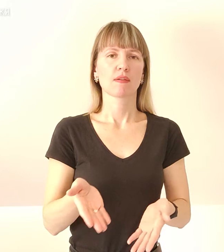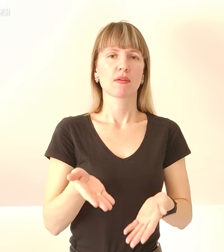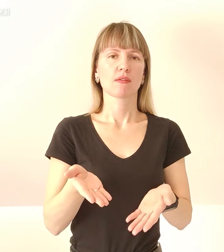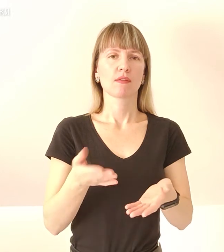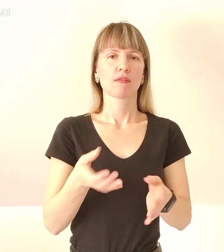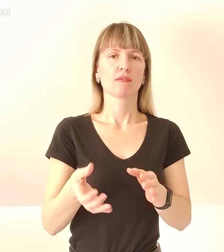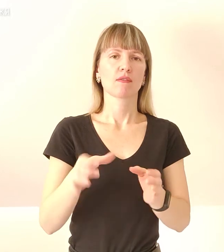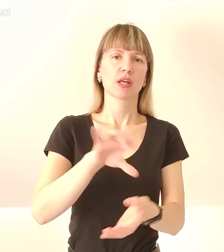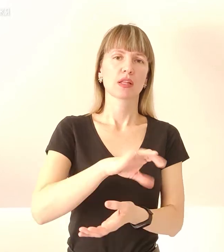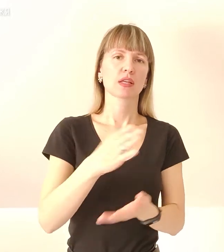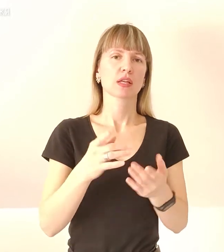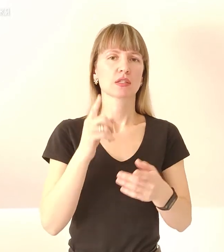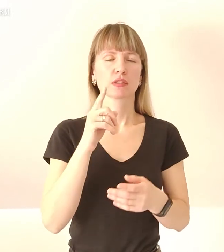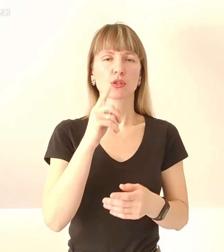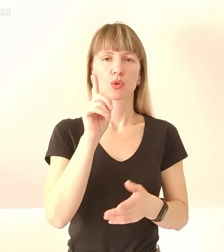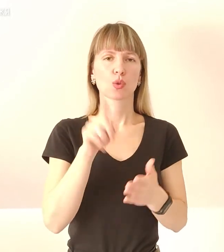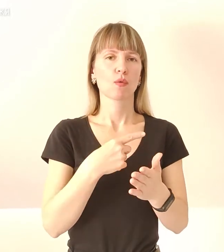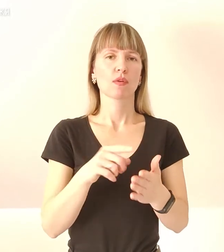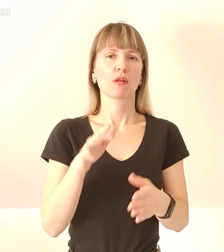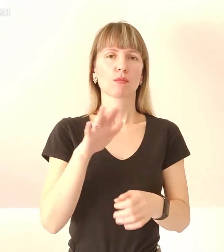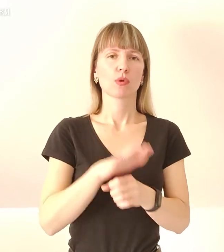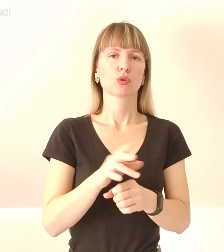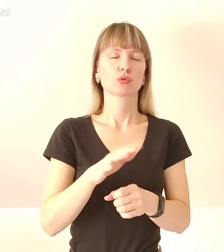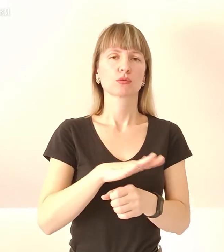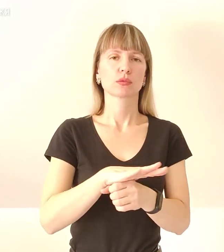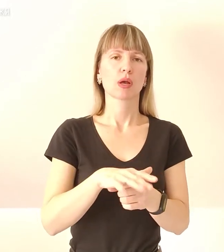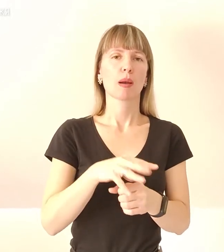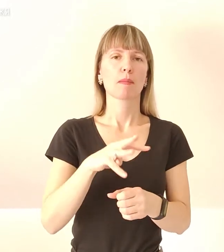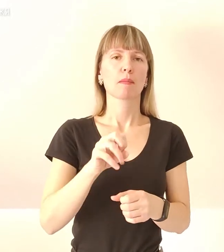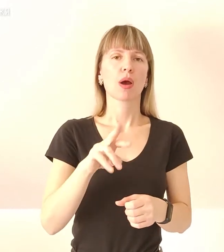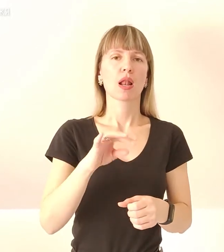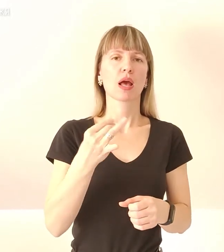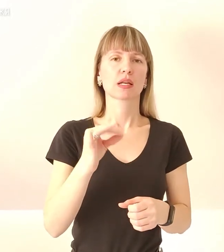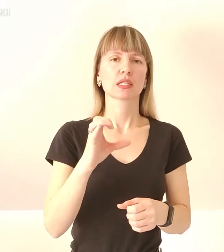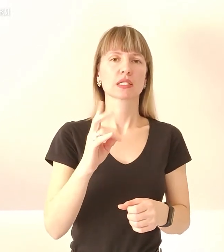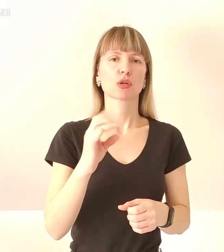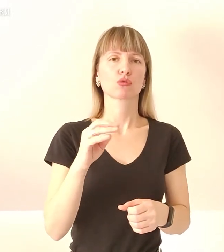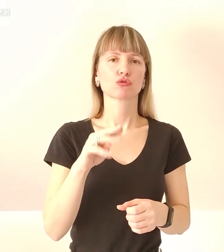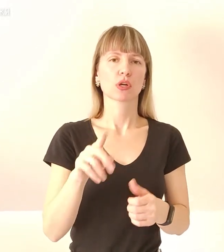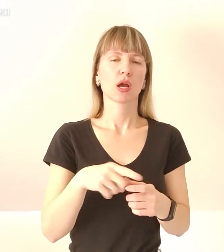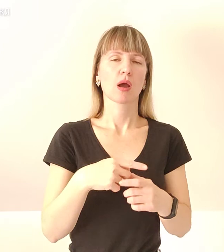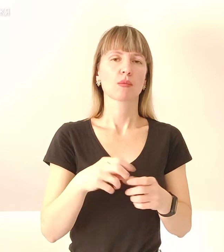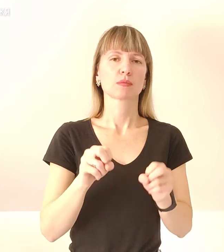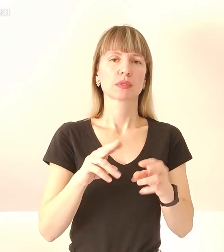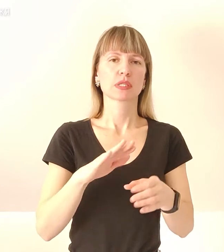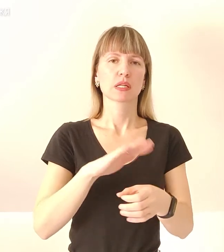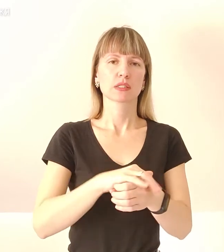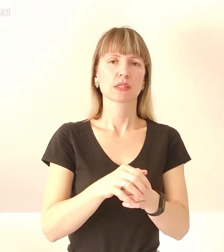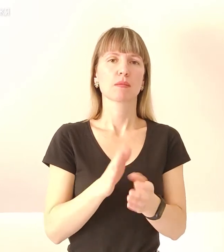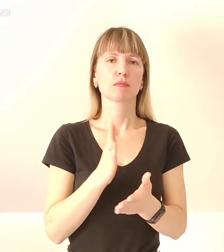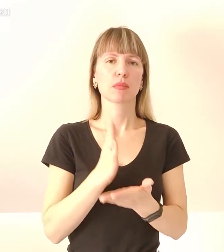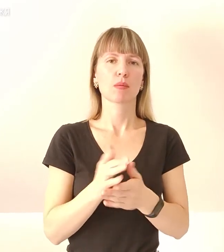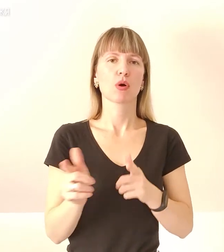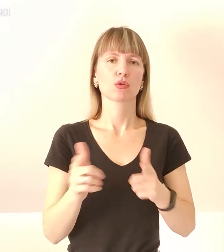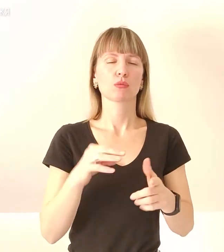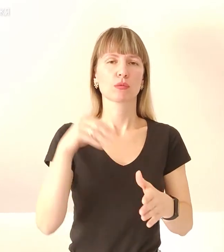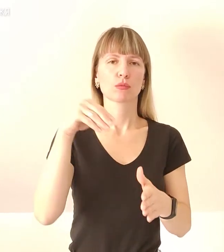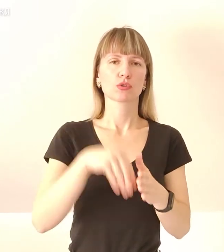не впевнені впроці, можна опотати малярним скочем або ізоляційною стичкою. Маємо готовий вже. Потім вмочаємо ось цей край